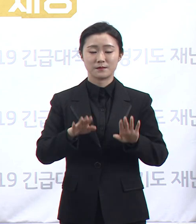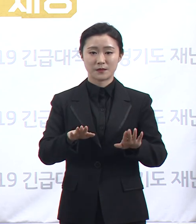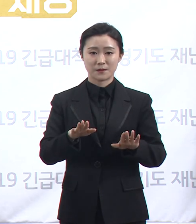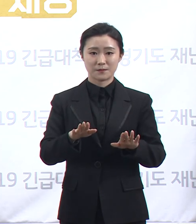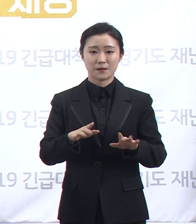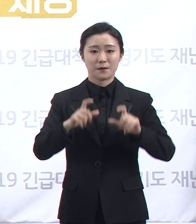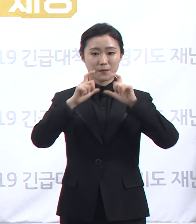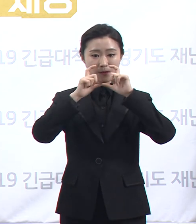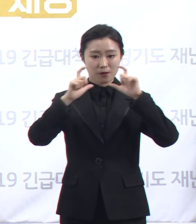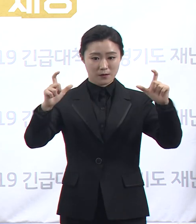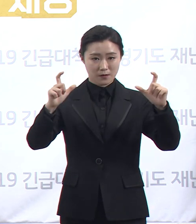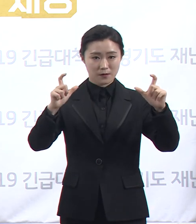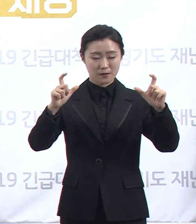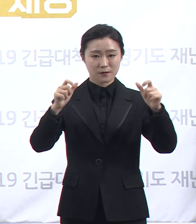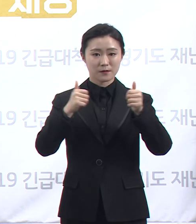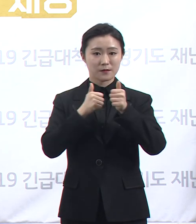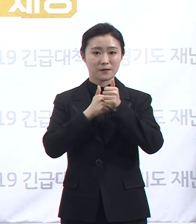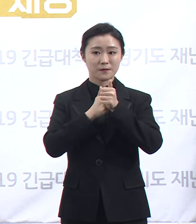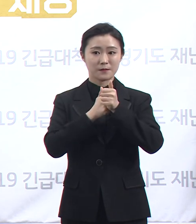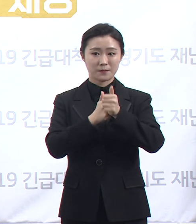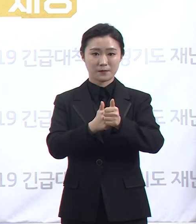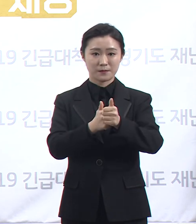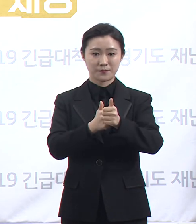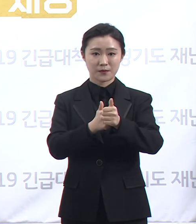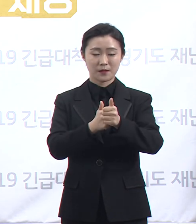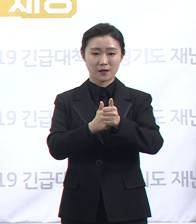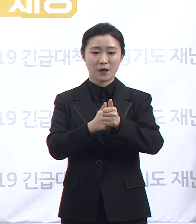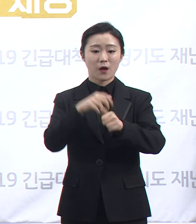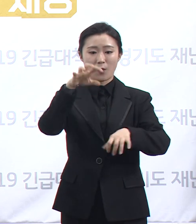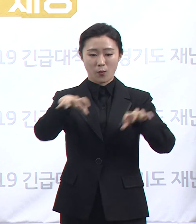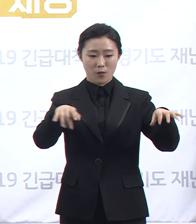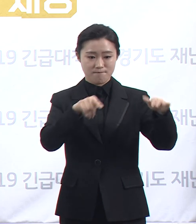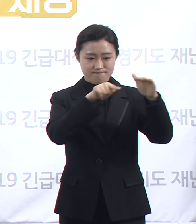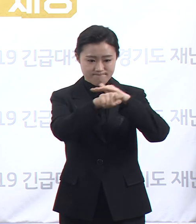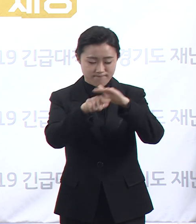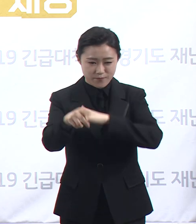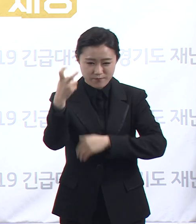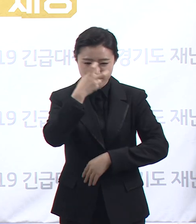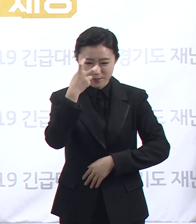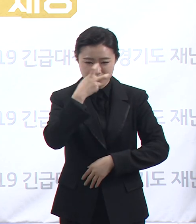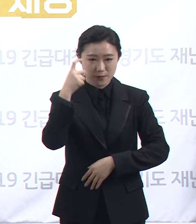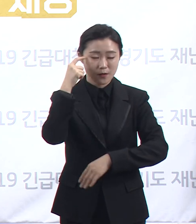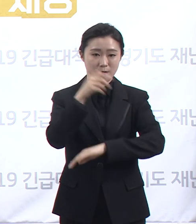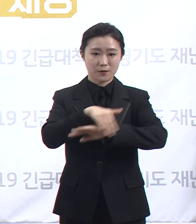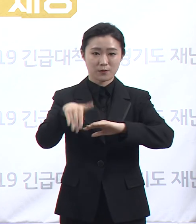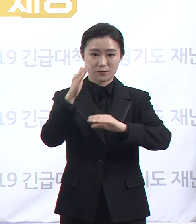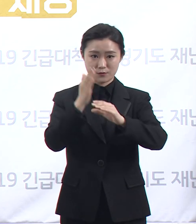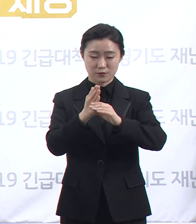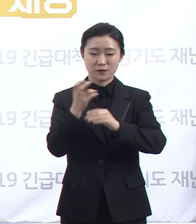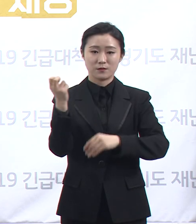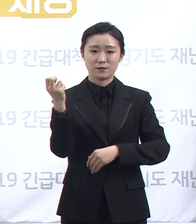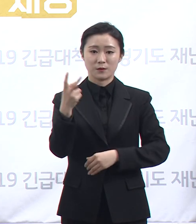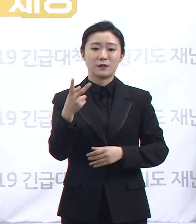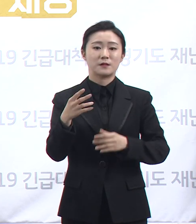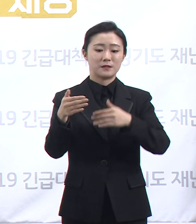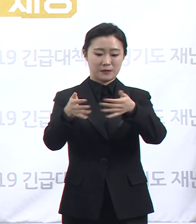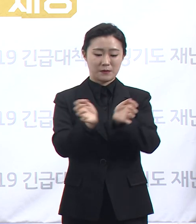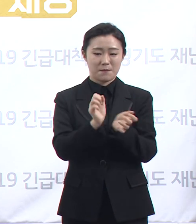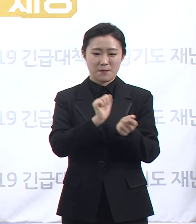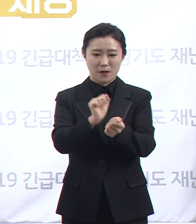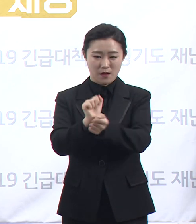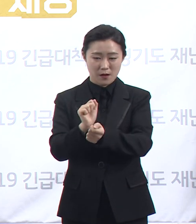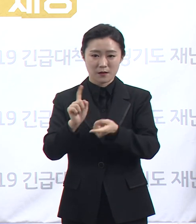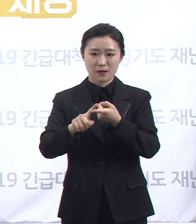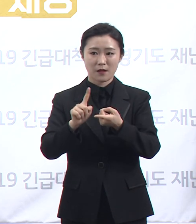방역지침 준수 여부를 현장 점검을 통해 확인할 계획이며 집단 감염에 대한 관리를 지속적으로 강화해 나갈